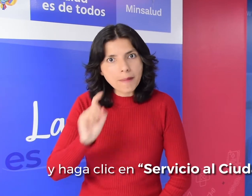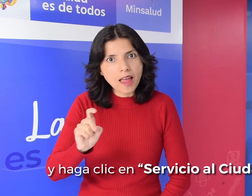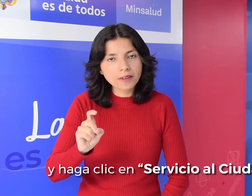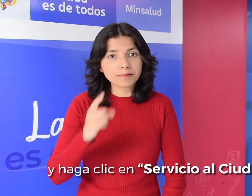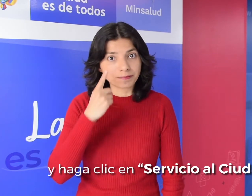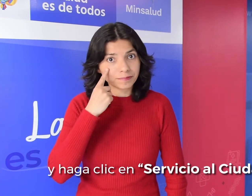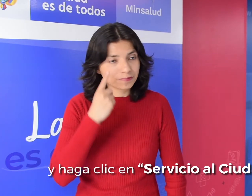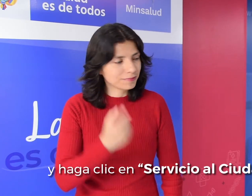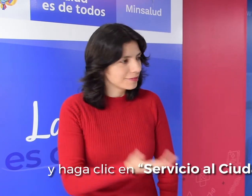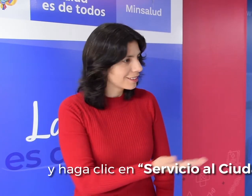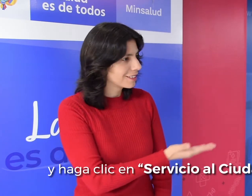al Ciudadano.